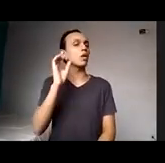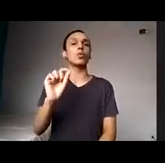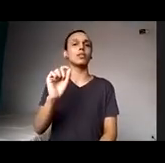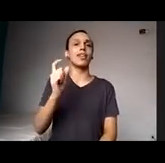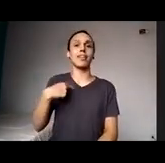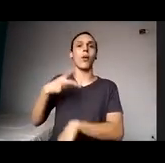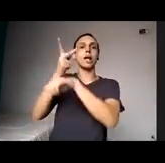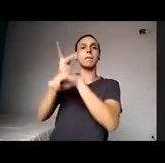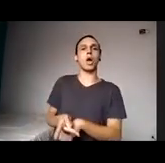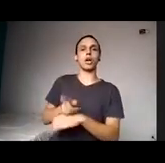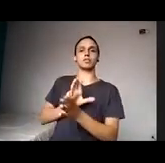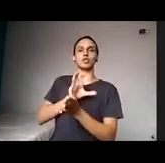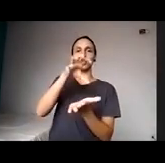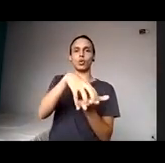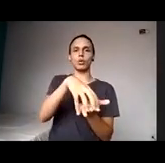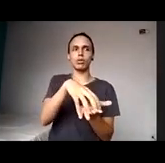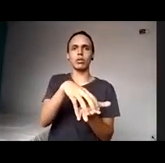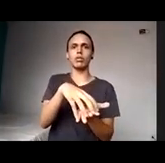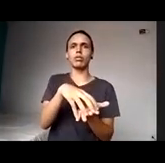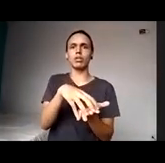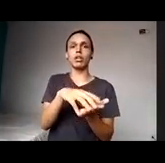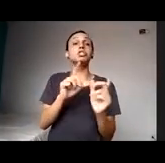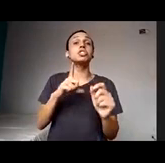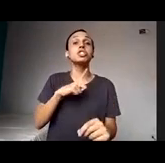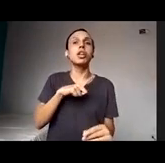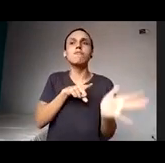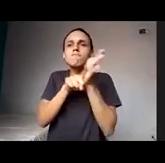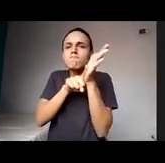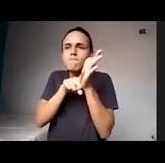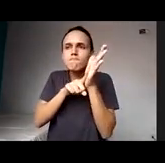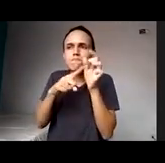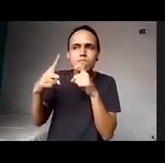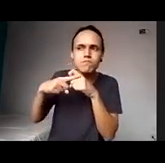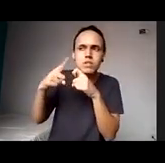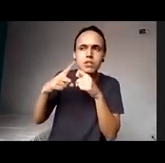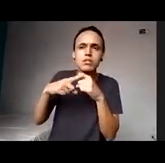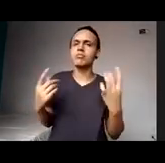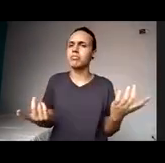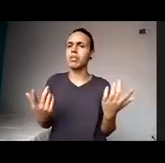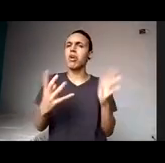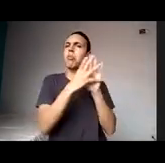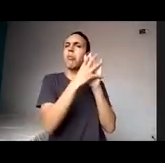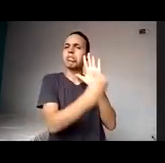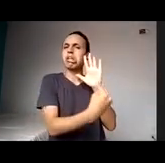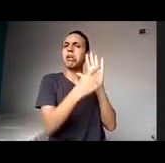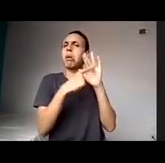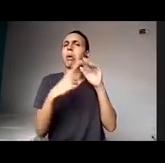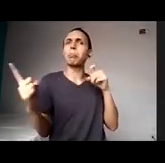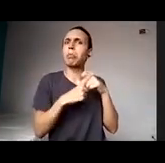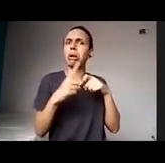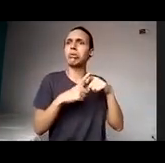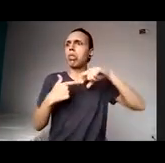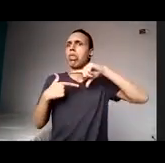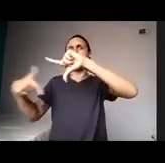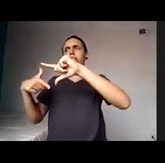núcleo, as pessoas passavam por perícia, se adotou um modelo totalmente médico, clínico, e